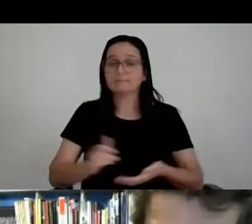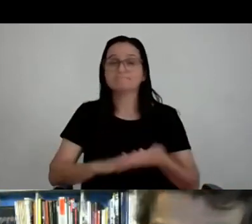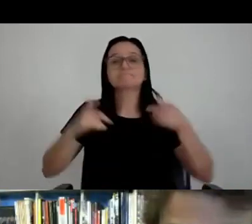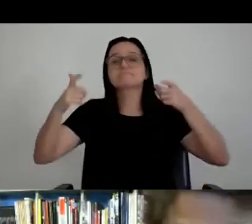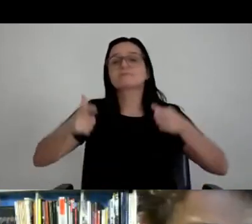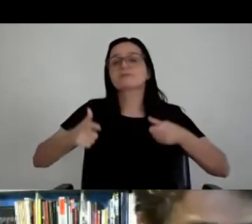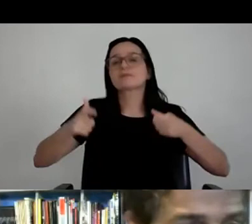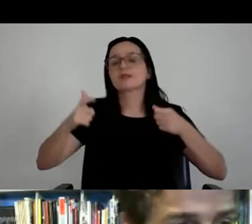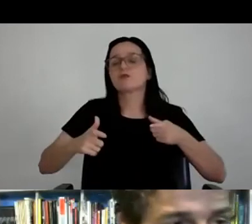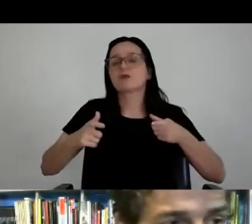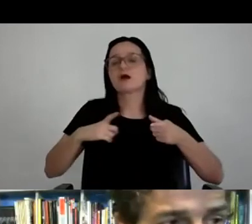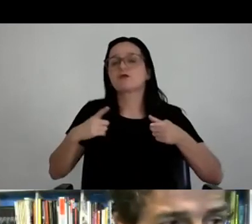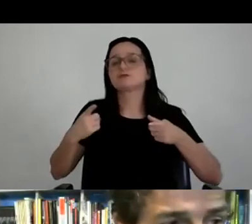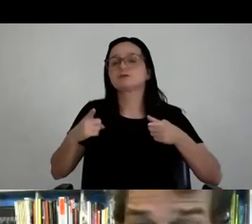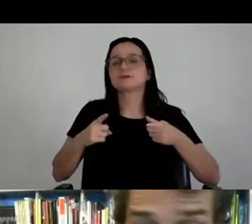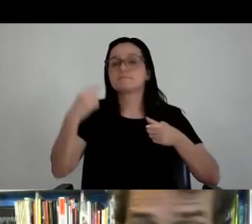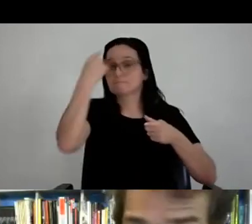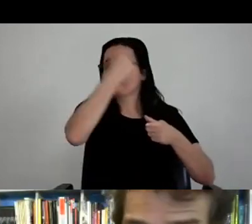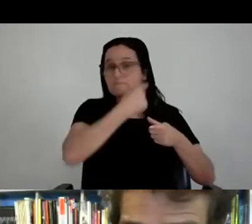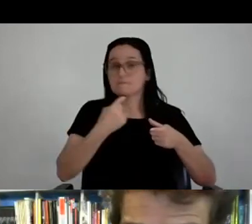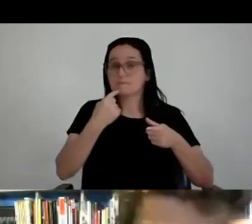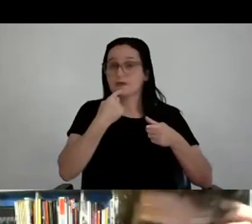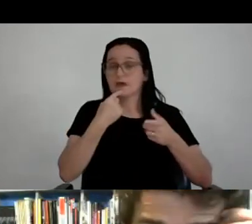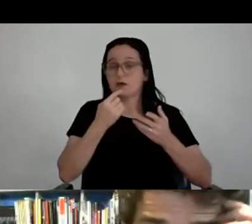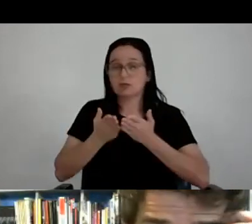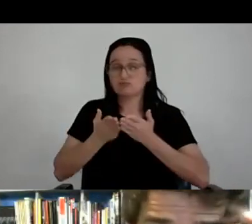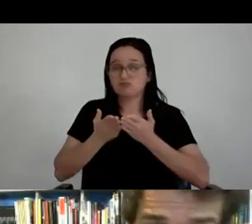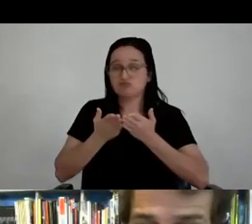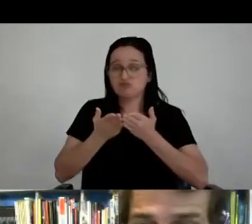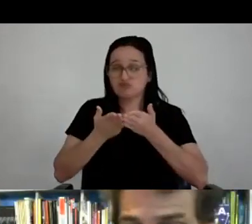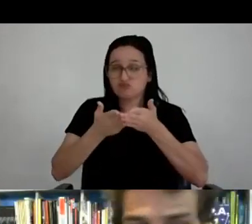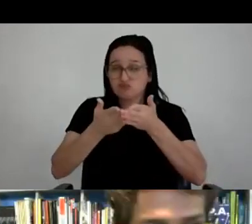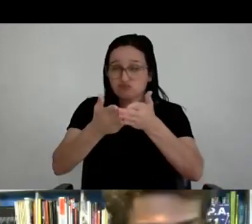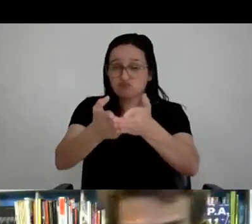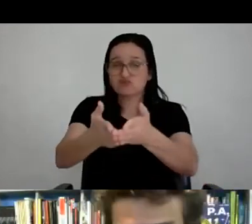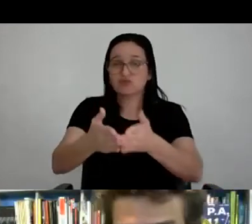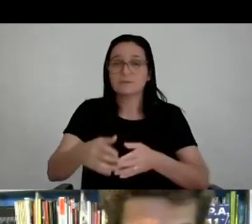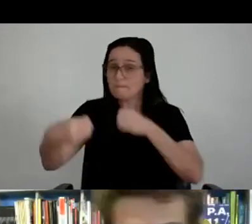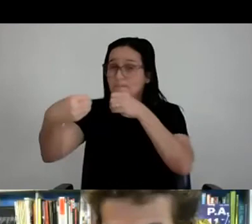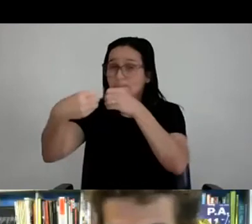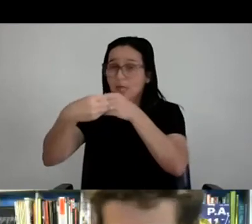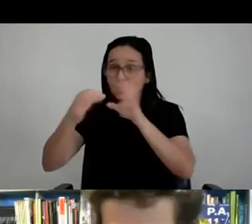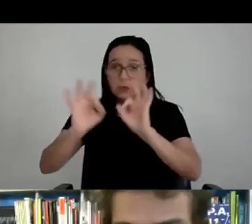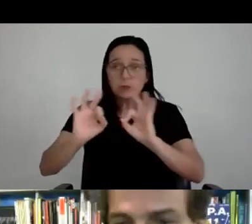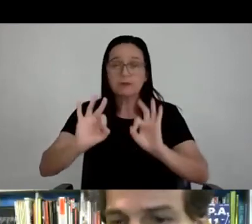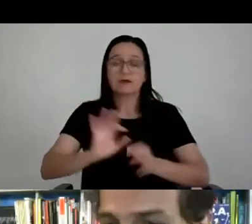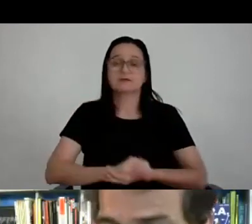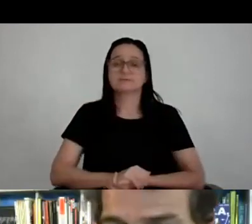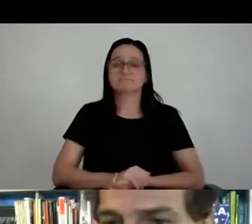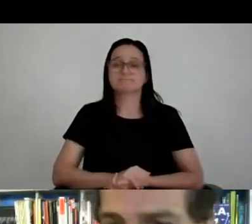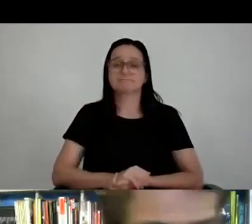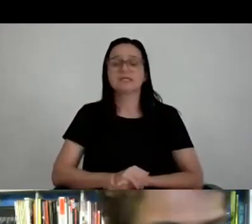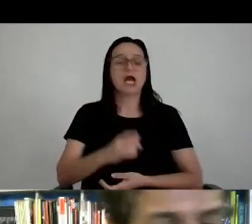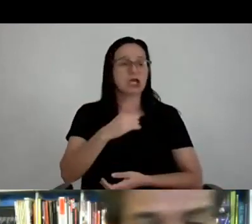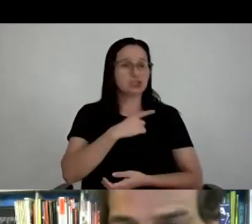de lancha, e não tinha nada perto, e a gente tinha uma série de balsas atrás, que iam ficar